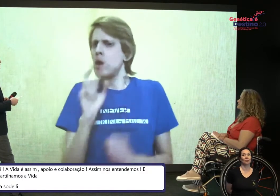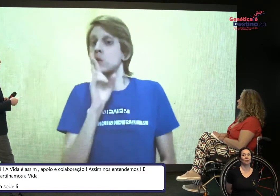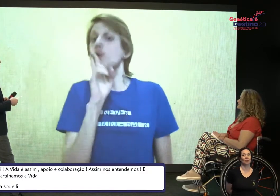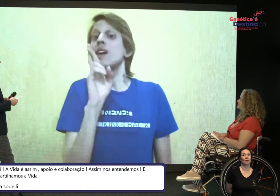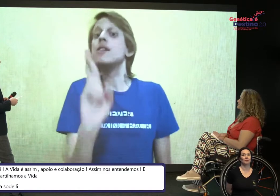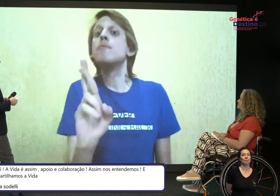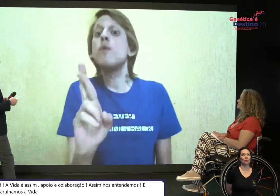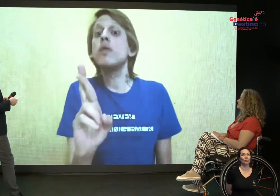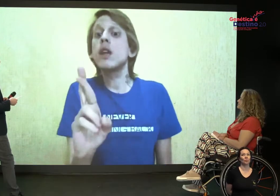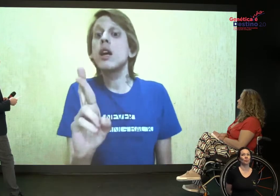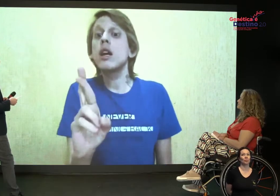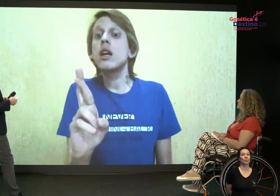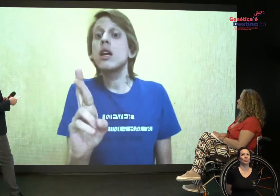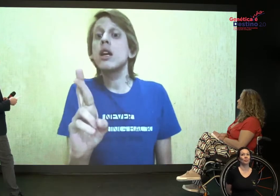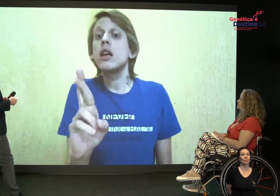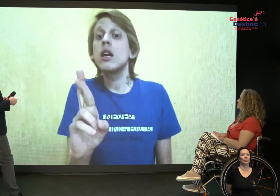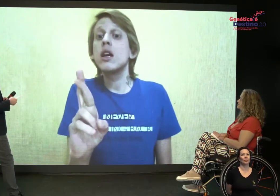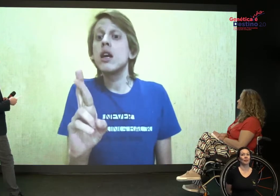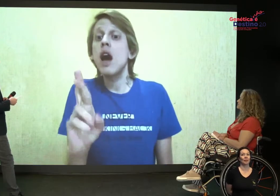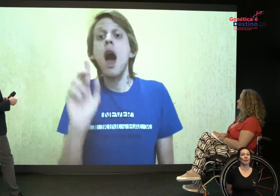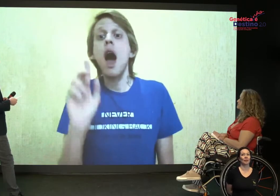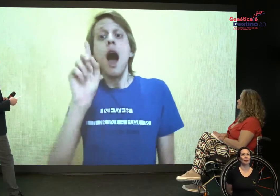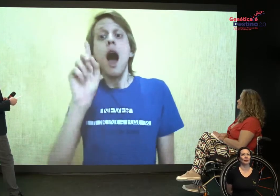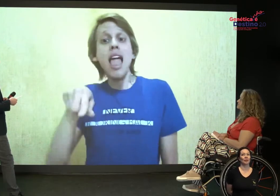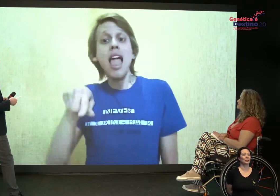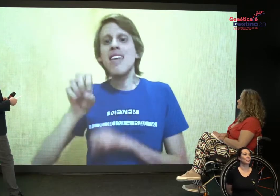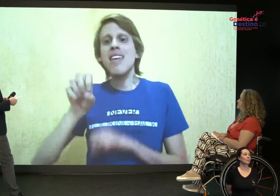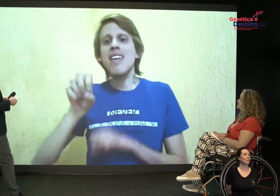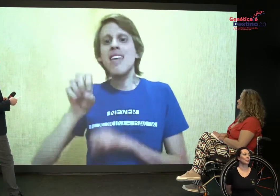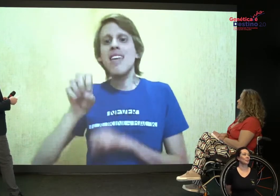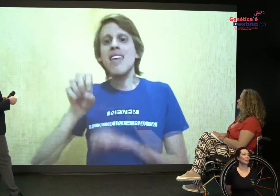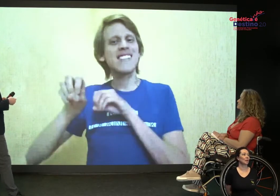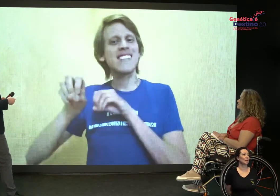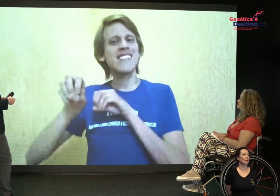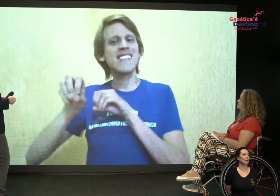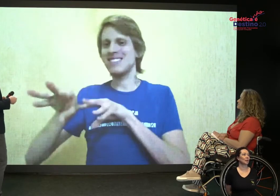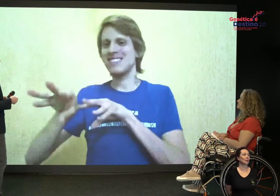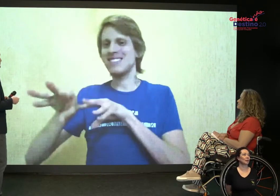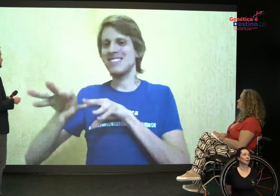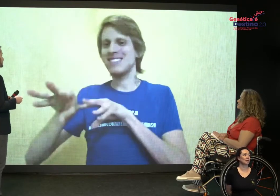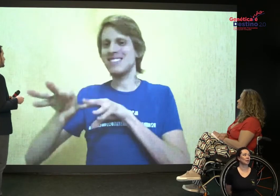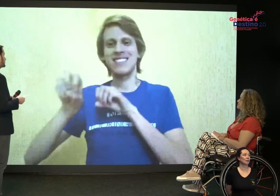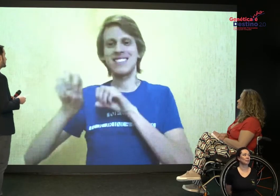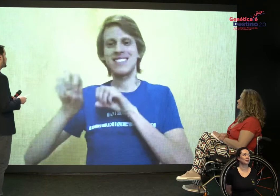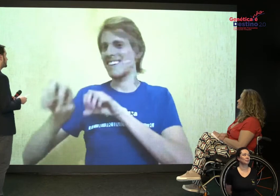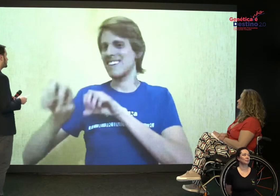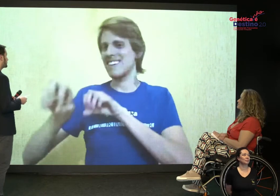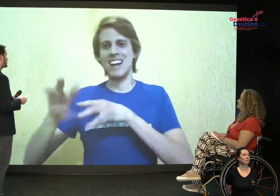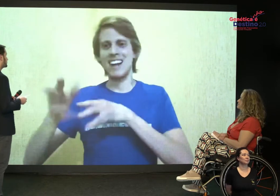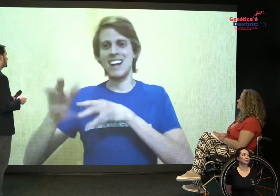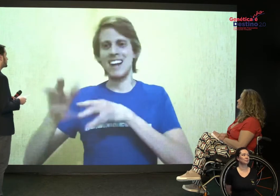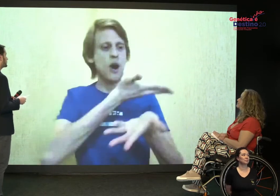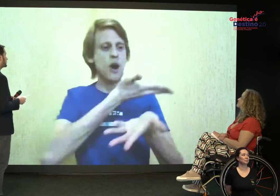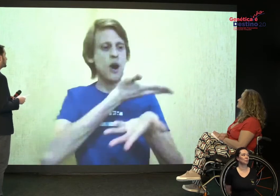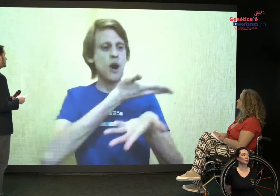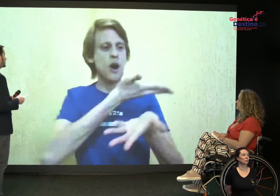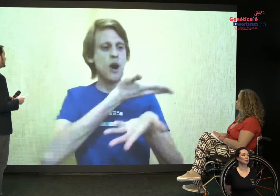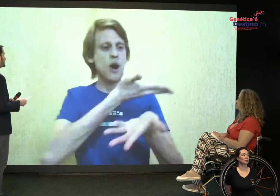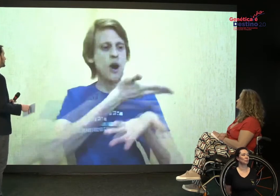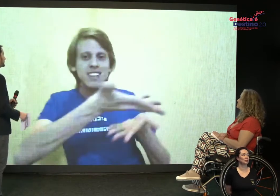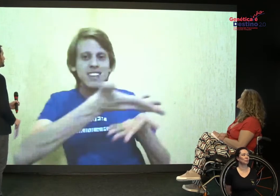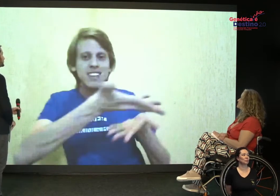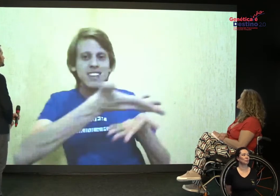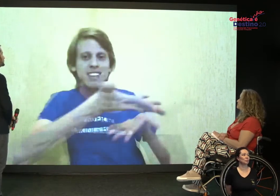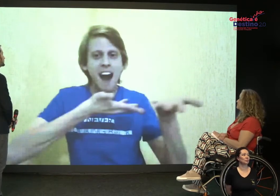Então, a minha resposta pode ser que ensinar dentro da educação